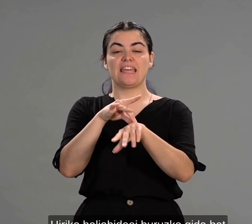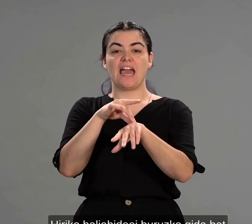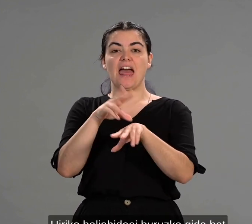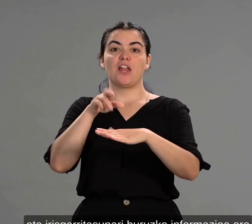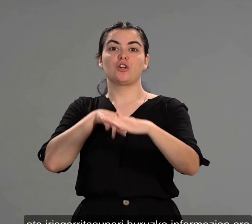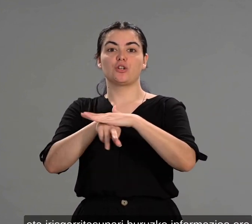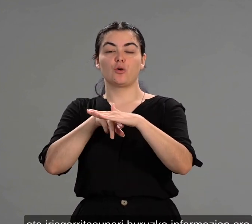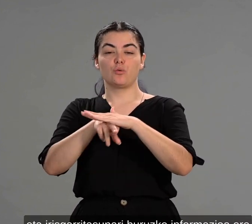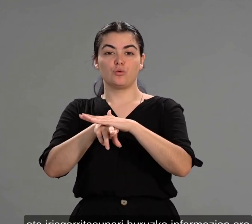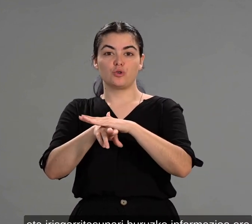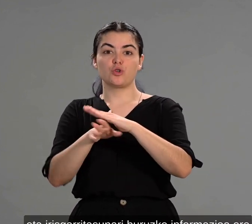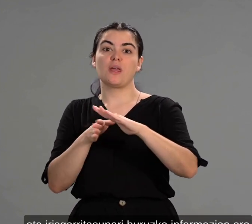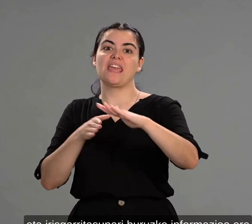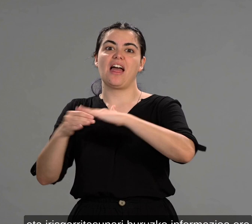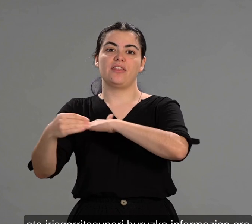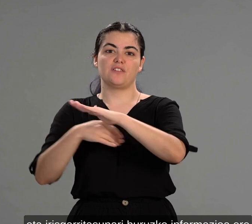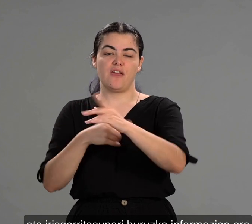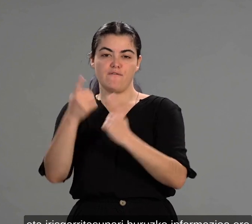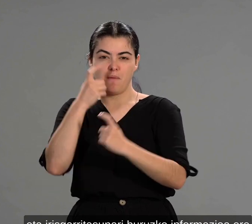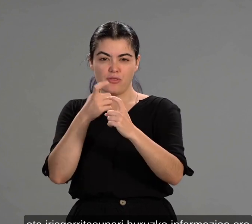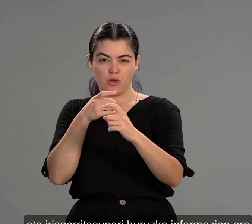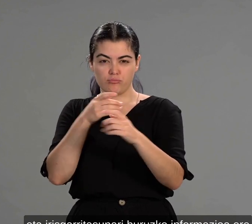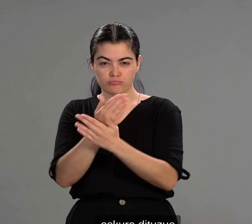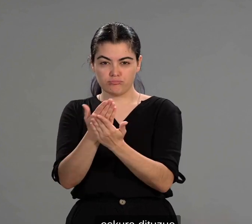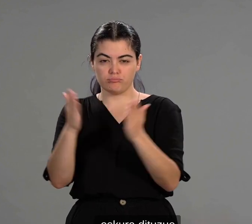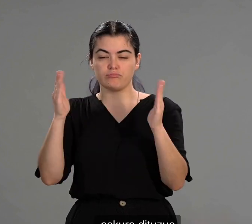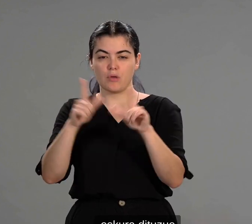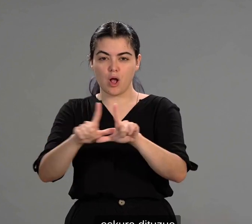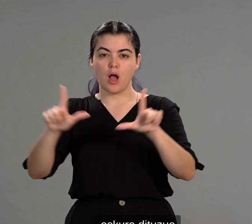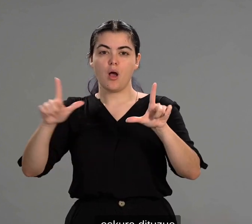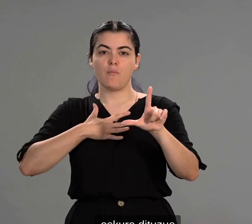bat eta irisgarritasunari buruzko informazioa ere eskura dituzue.